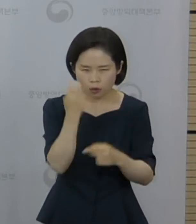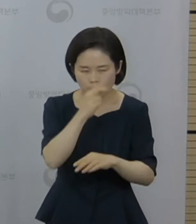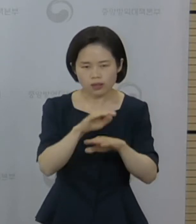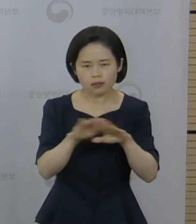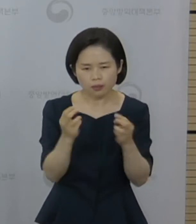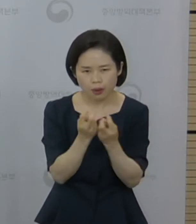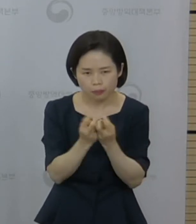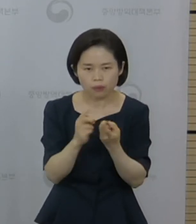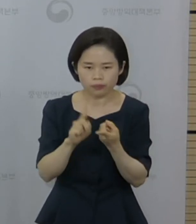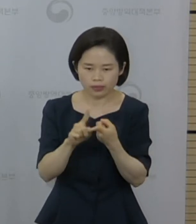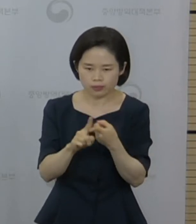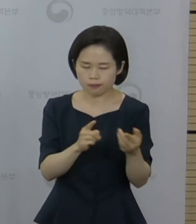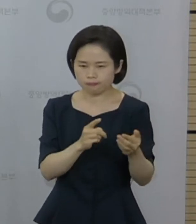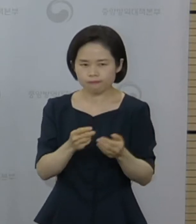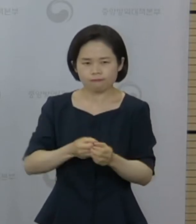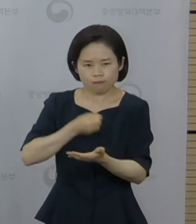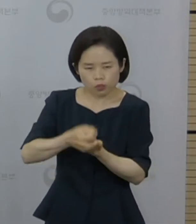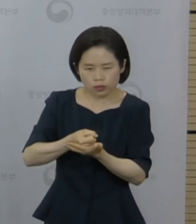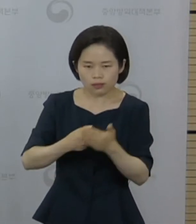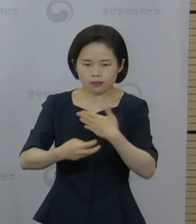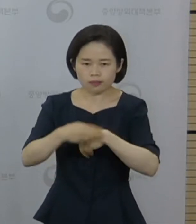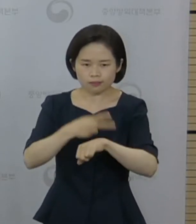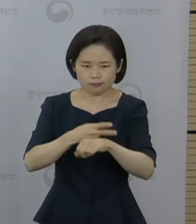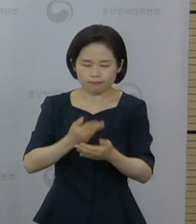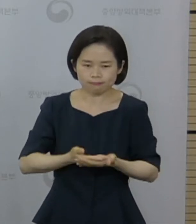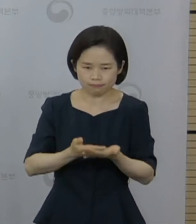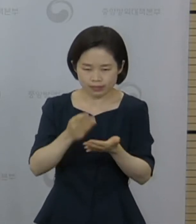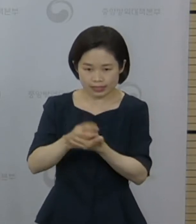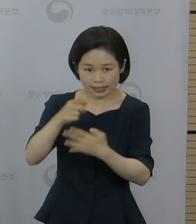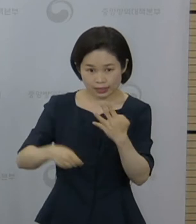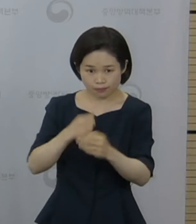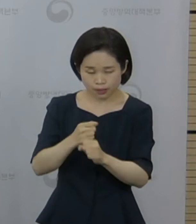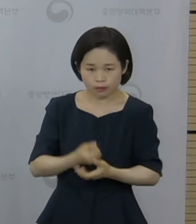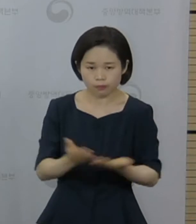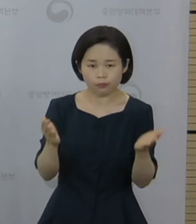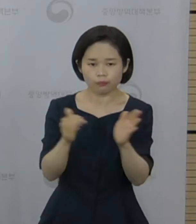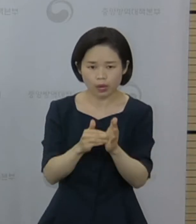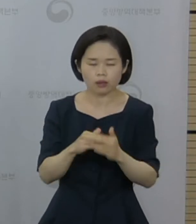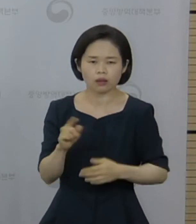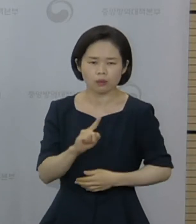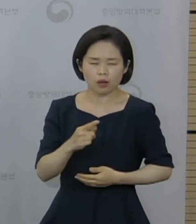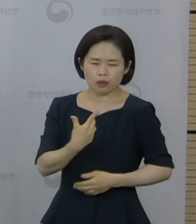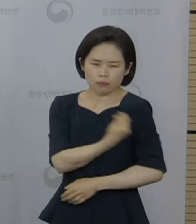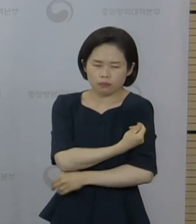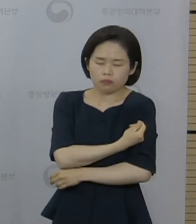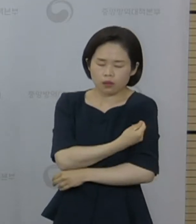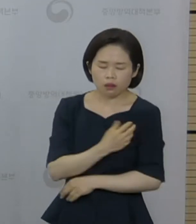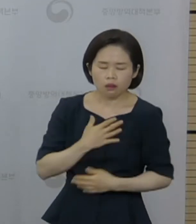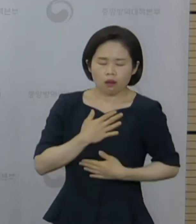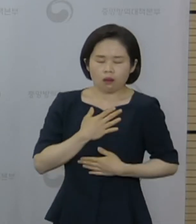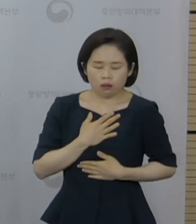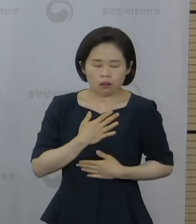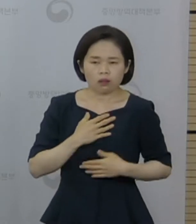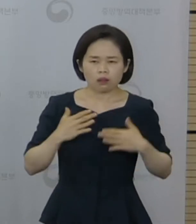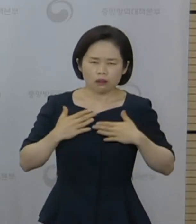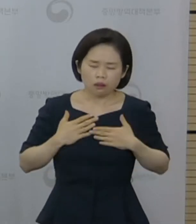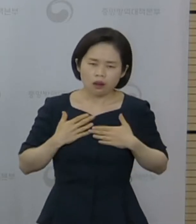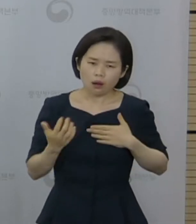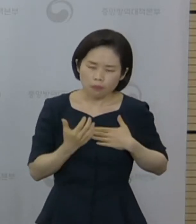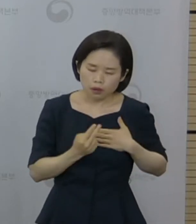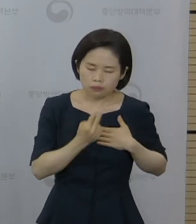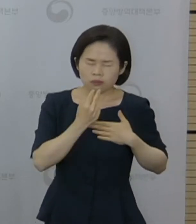예방접종 후에 가슴 통증, 압박감, 불평감, 호흡곤란, 숨가쁨, 호흡시 통증,